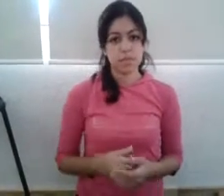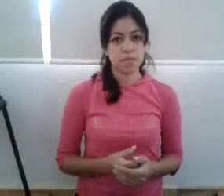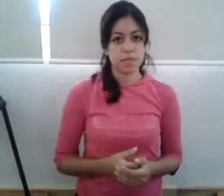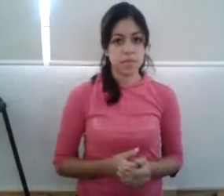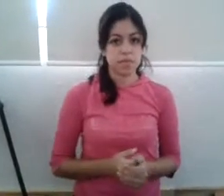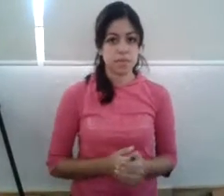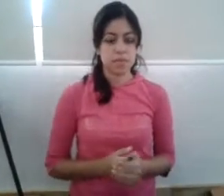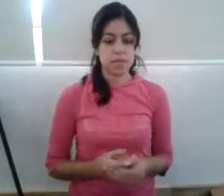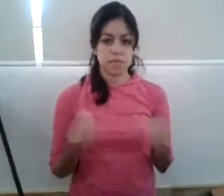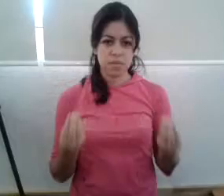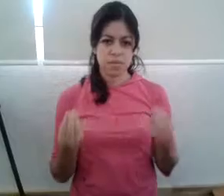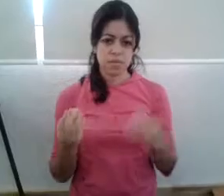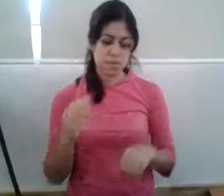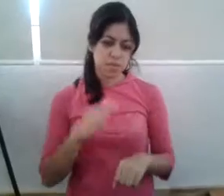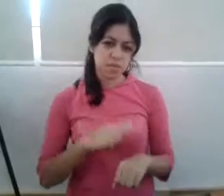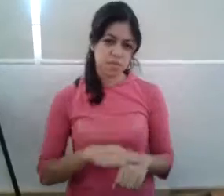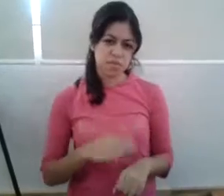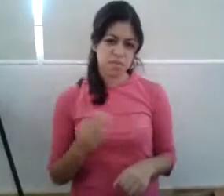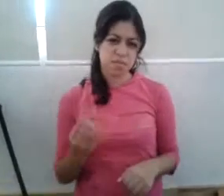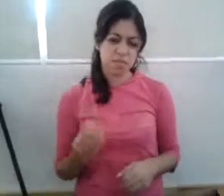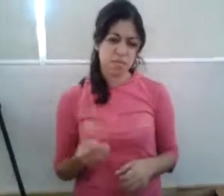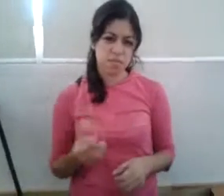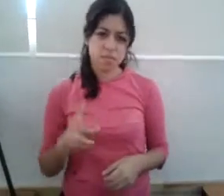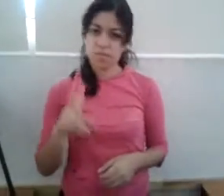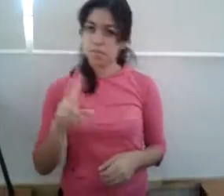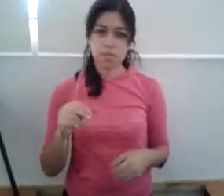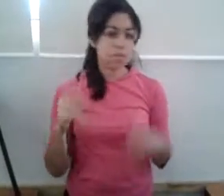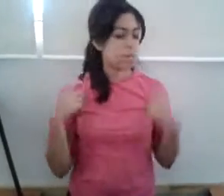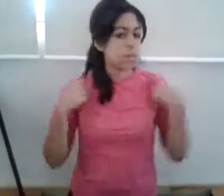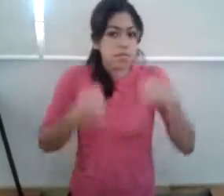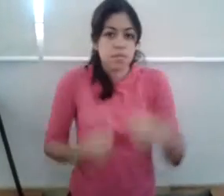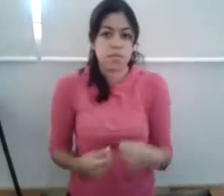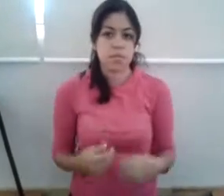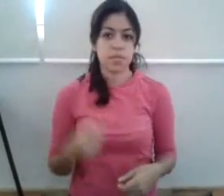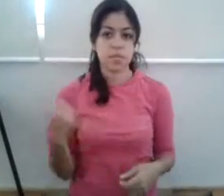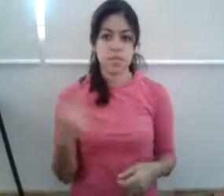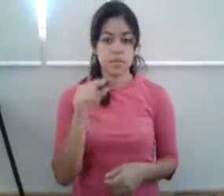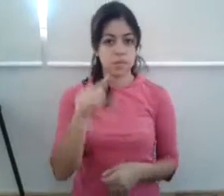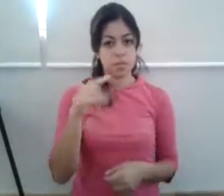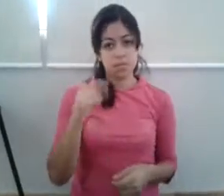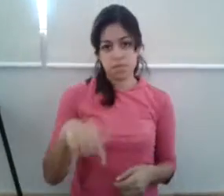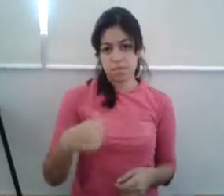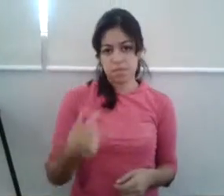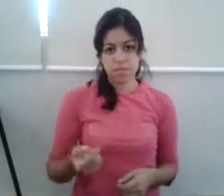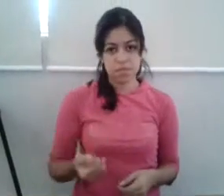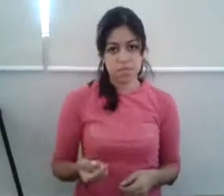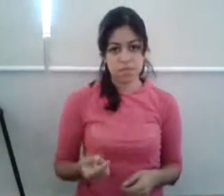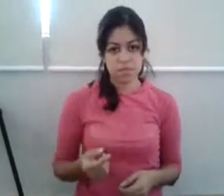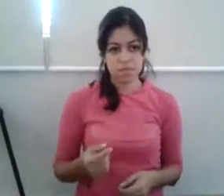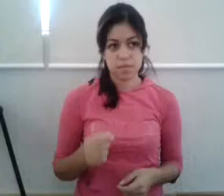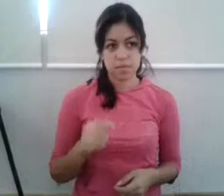mucho más, no pesa que tú ser, si a mí antojar.